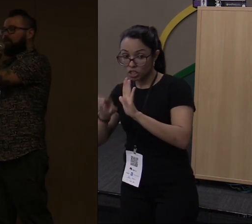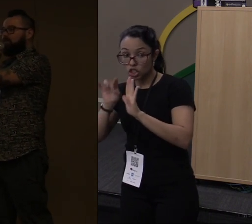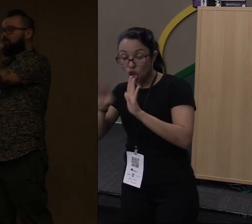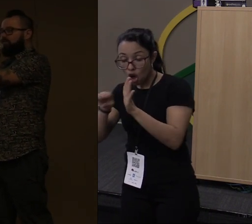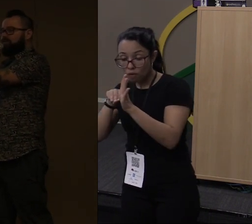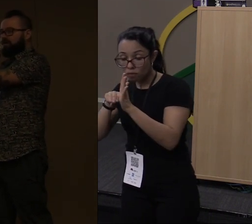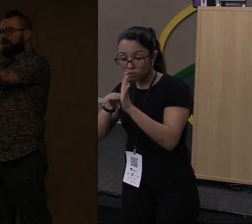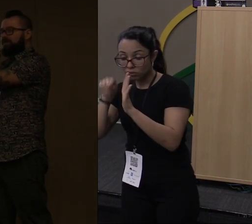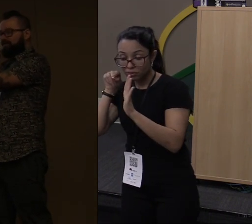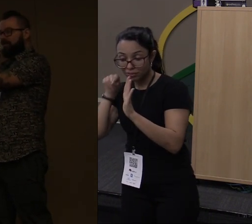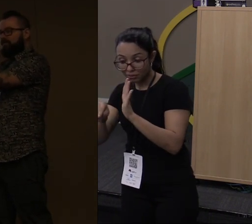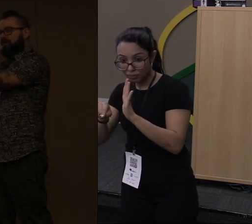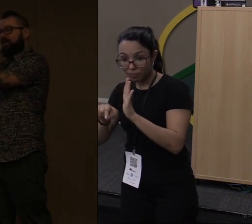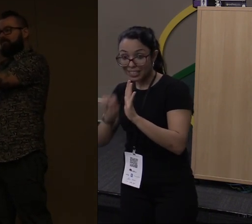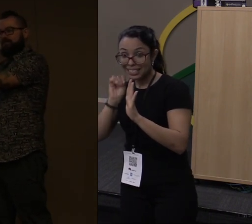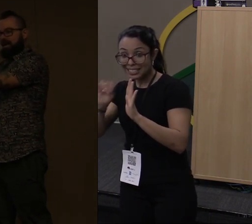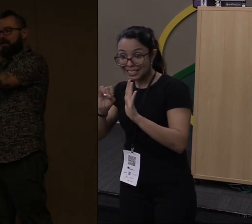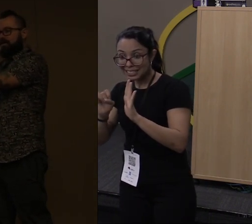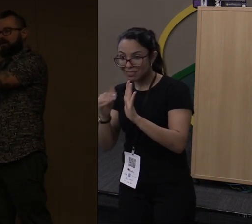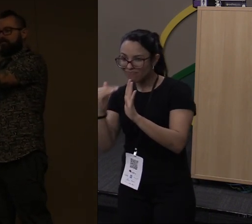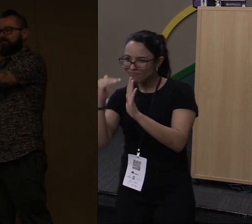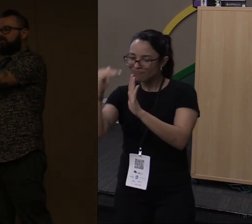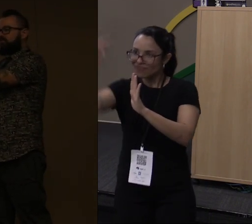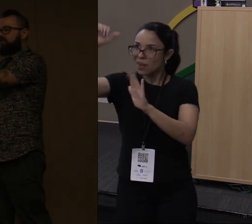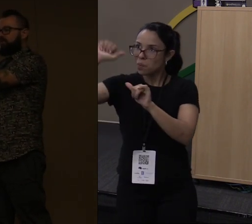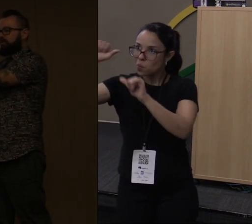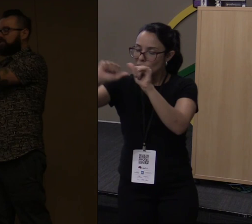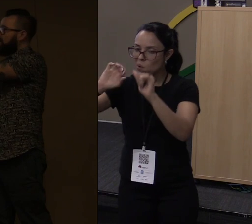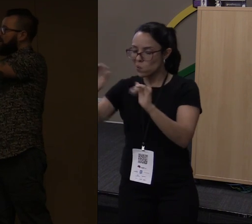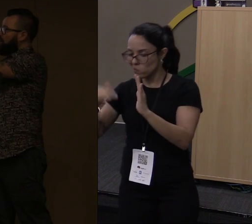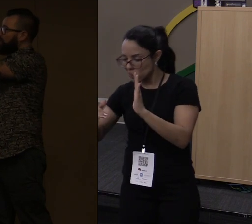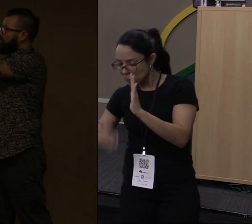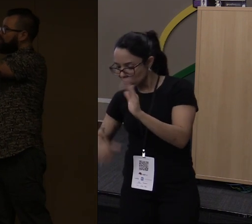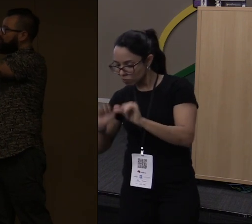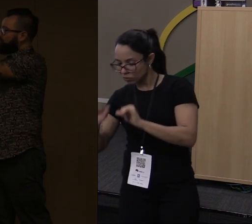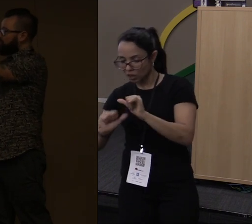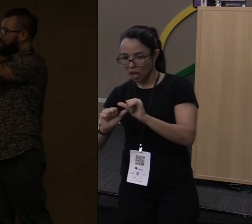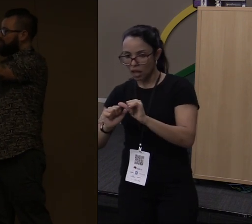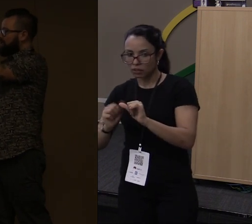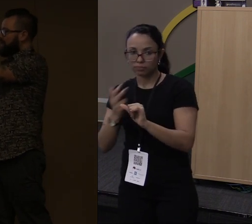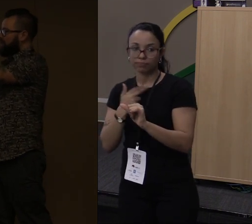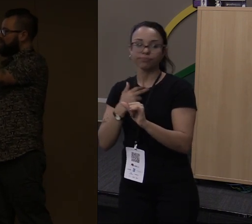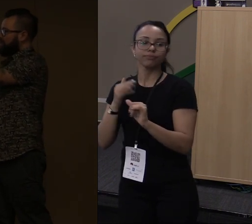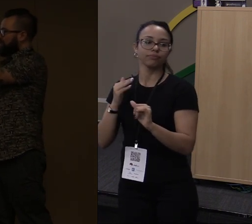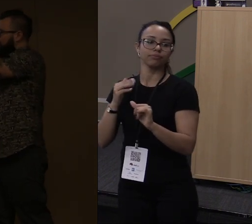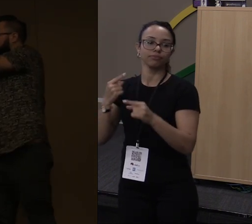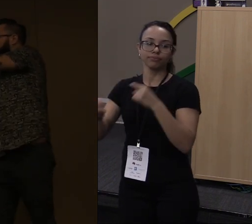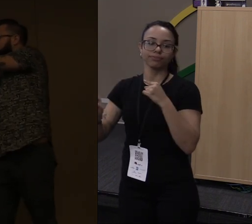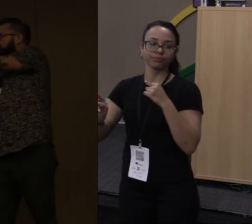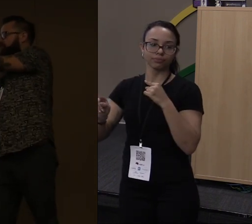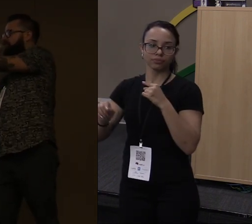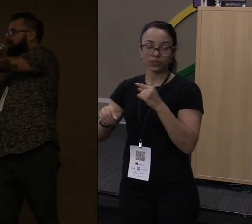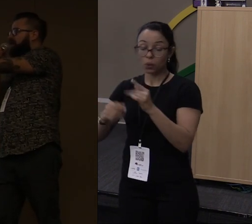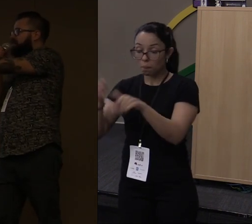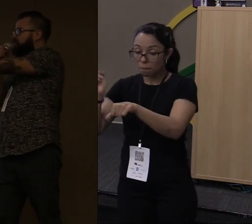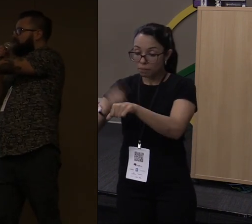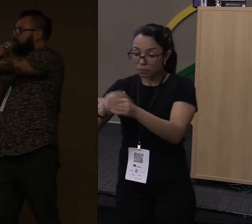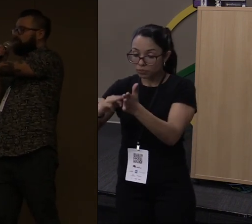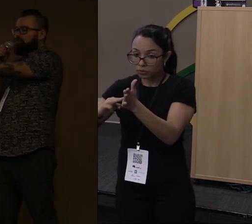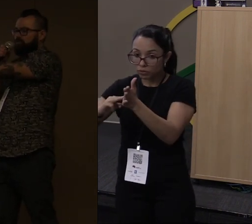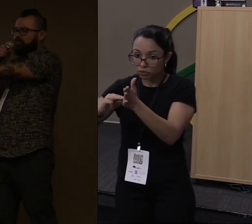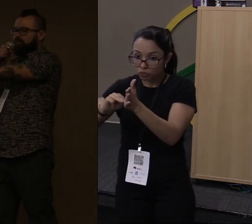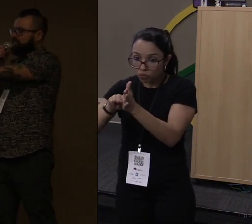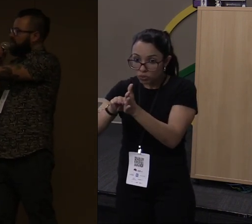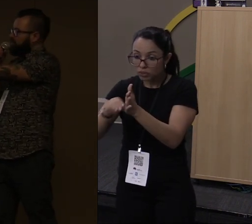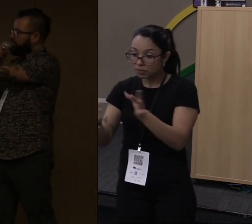Se algum outro lugar tentar alterar, você barra. É só essa função que pode. A hora que essa função terminar, ela devolve a propriedade